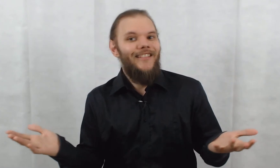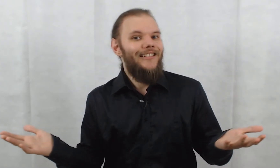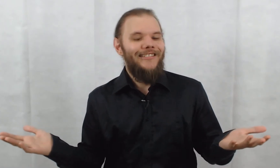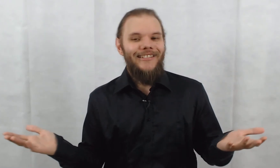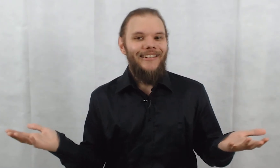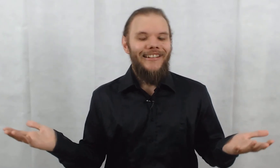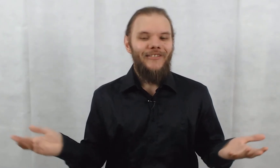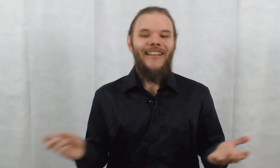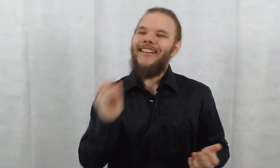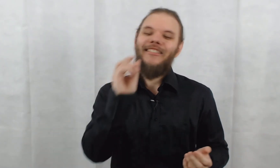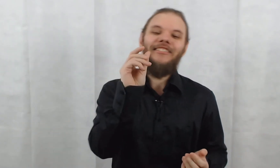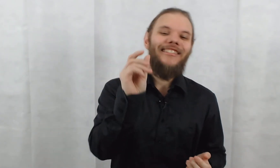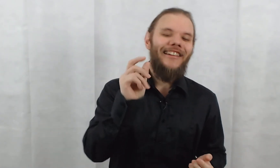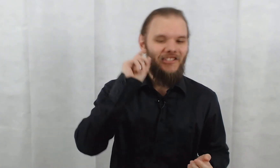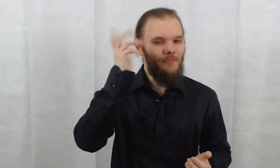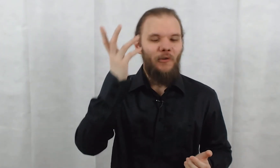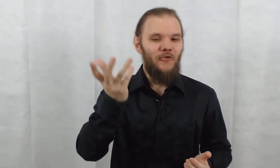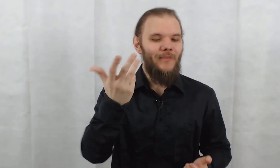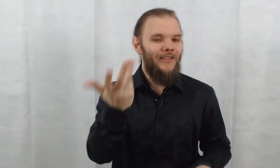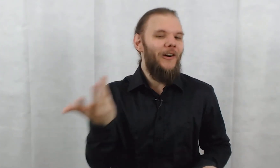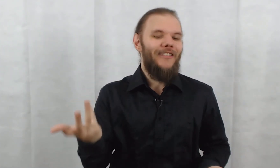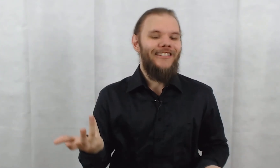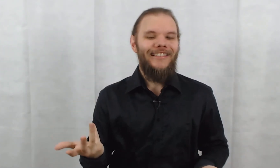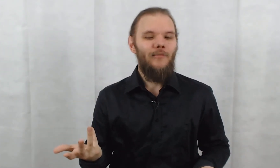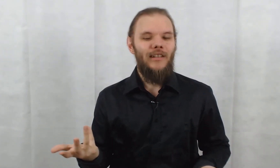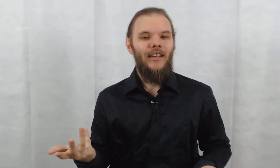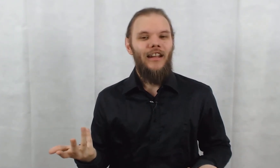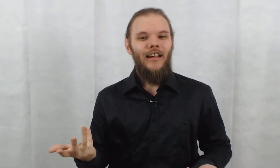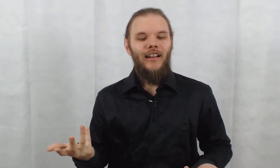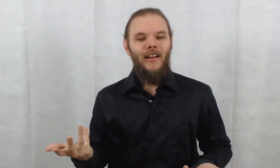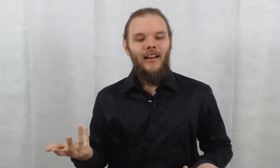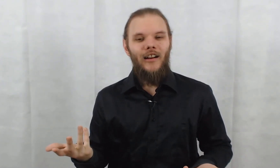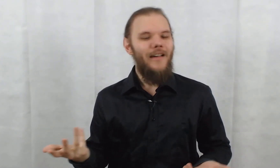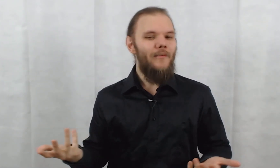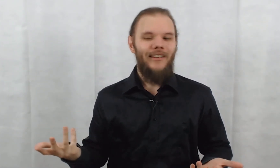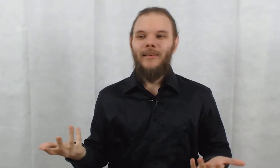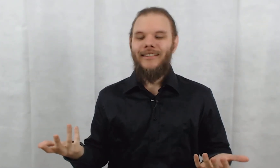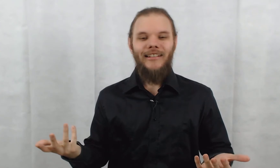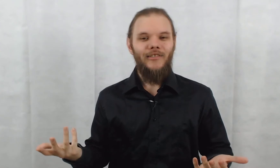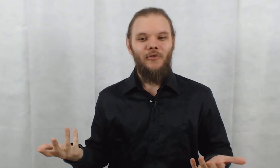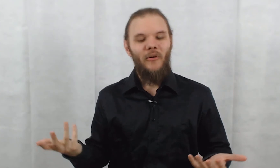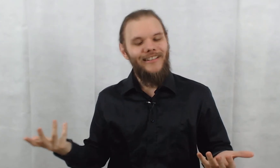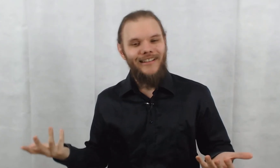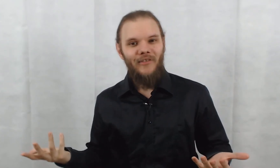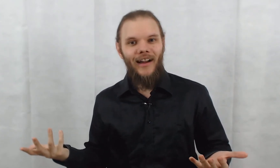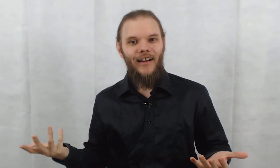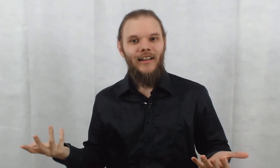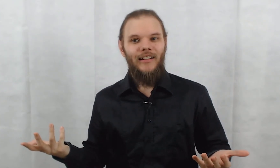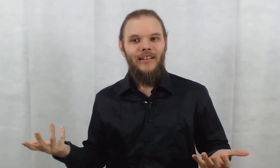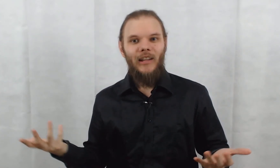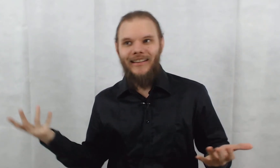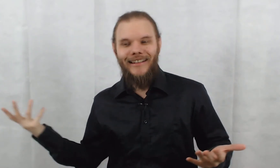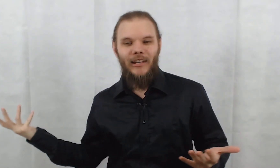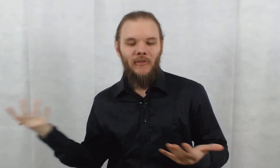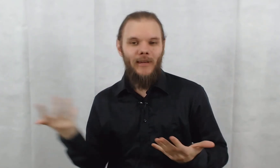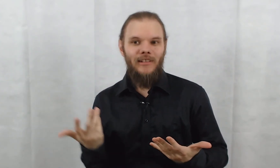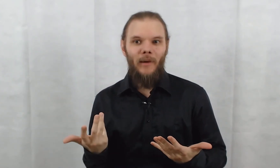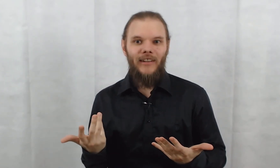C'est un détail, j'y pense juste maintenant.'est un détail, mais quand même, tu es médecin, tu devrais le savoir. Tu as été contaminé par quelque